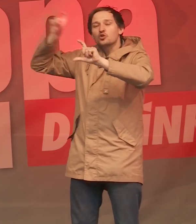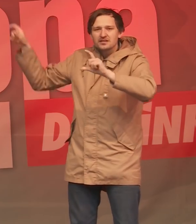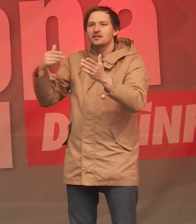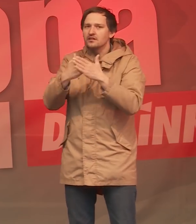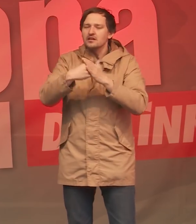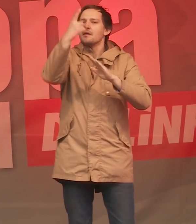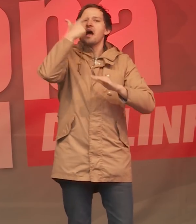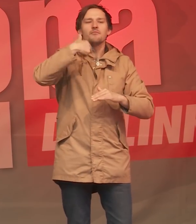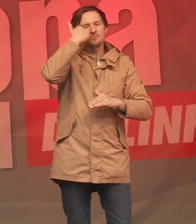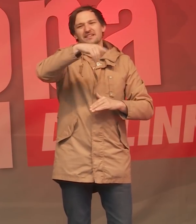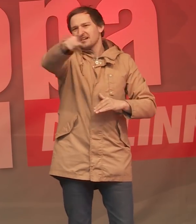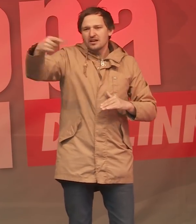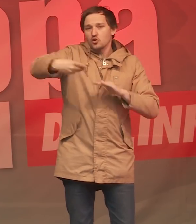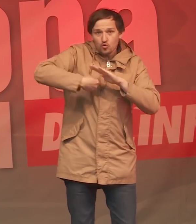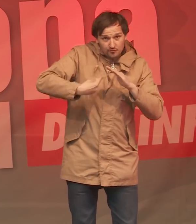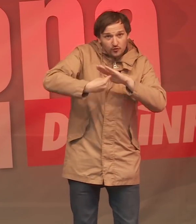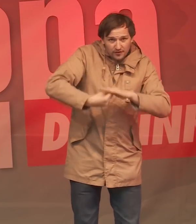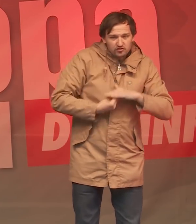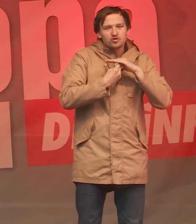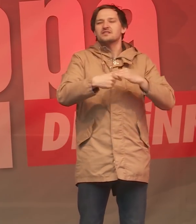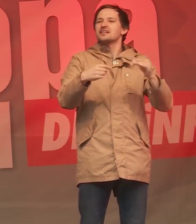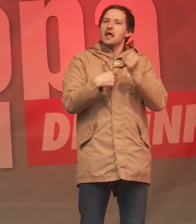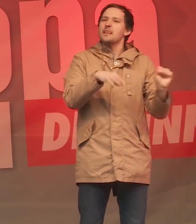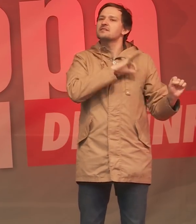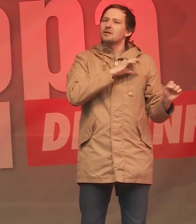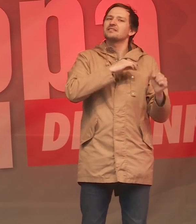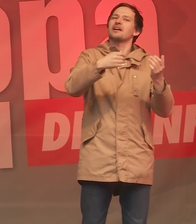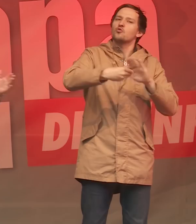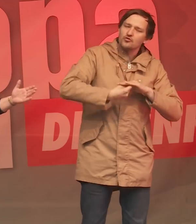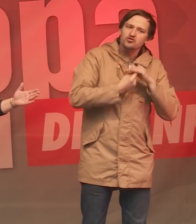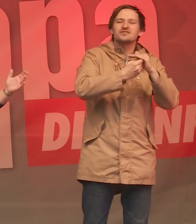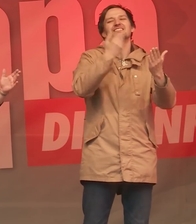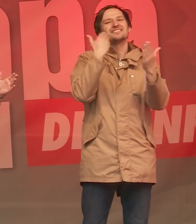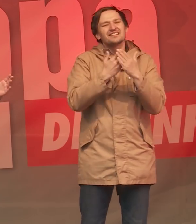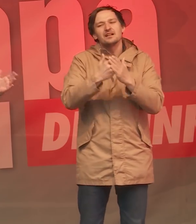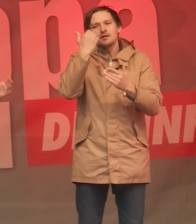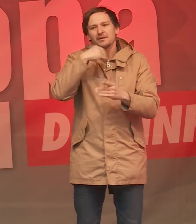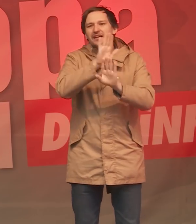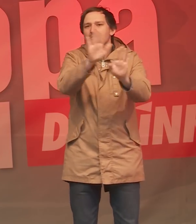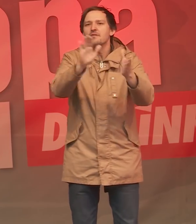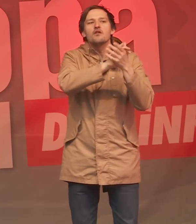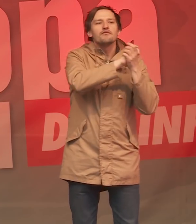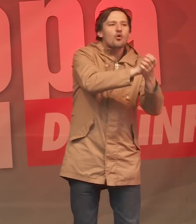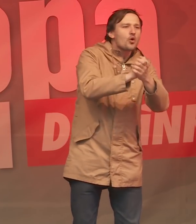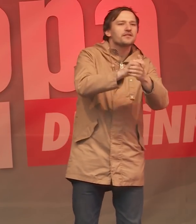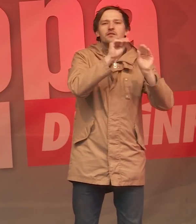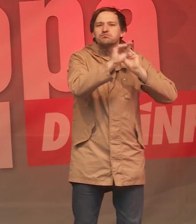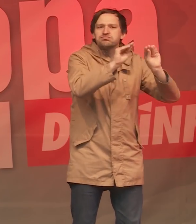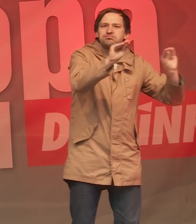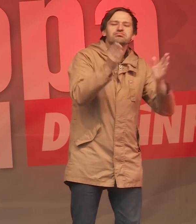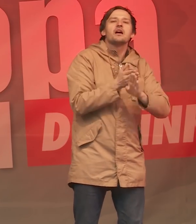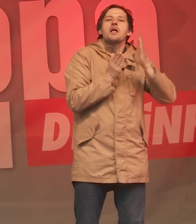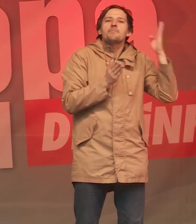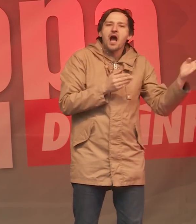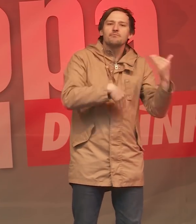freuen, wenn Sie mich unterstützen, uns unterstützen und wenn Sie das tatsächlich machen, dass Sie auch vielleicht mit Ihren Freundinnen und Freunden, mit Ihren